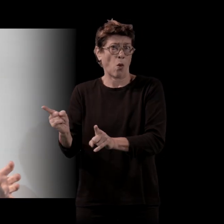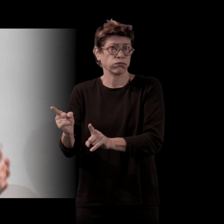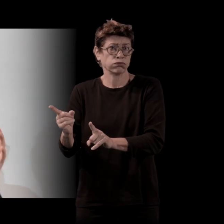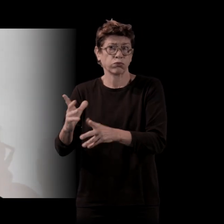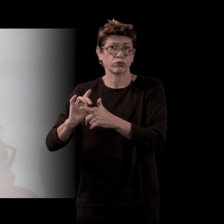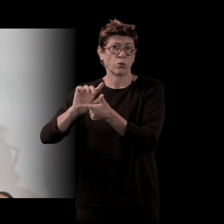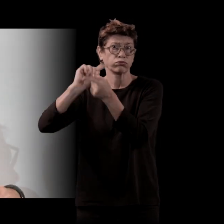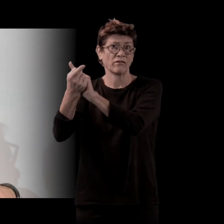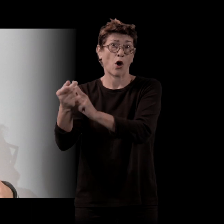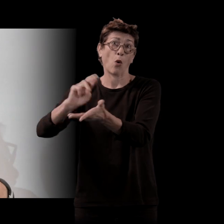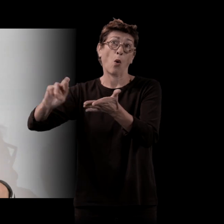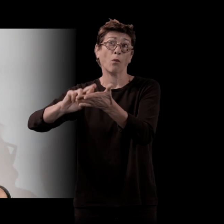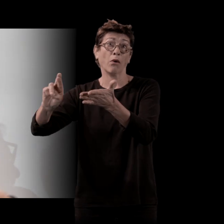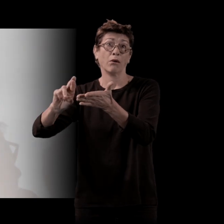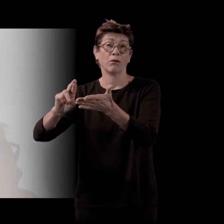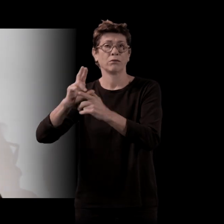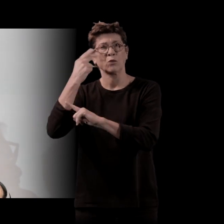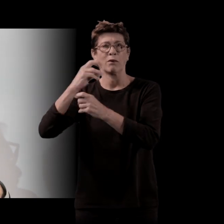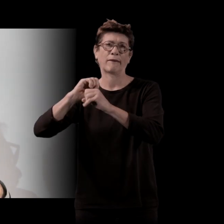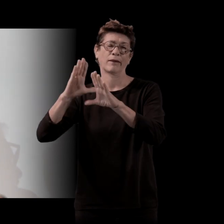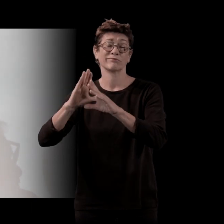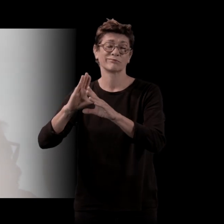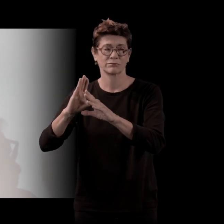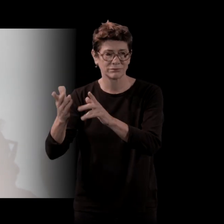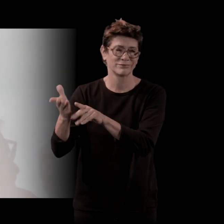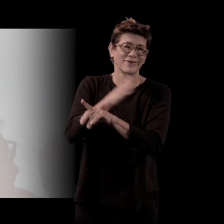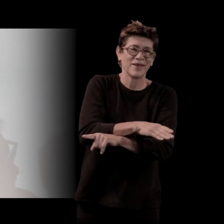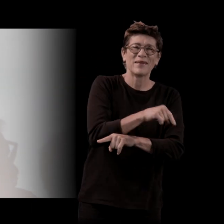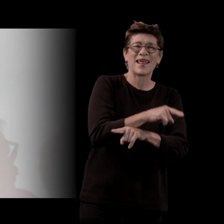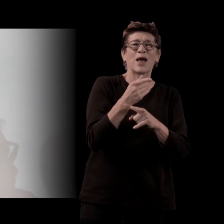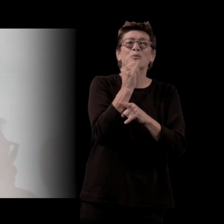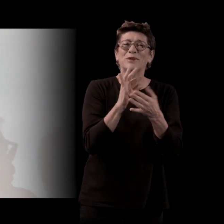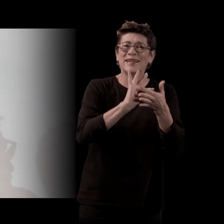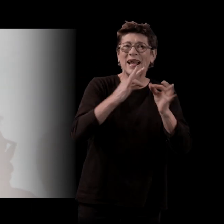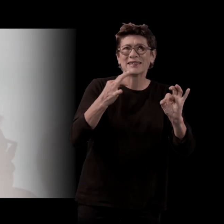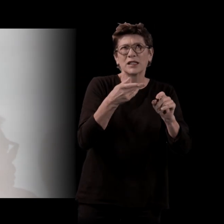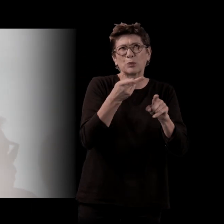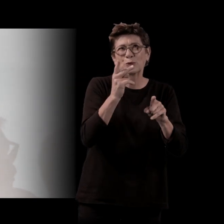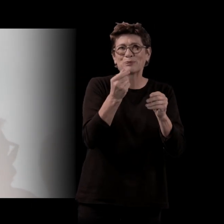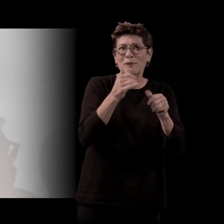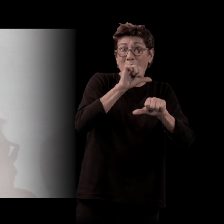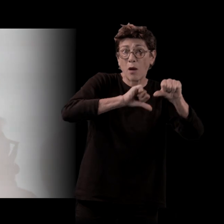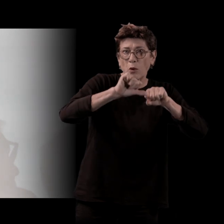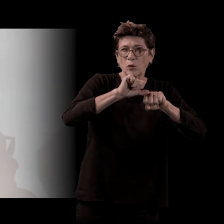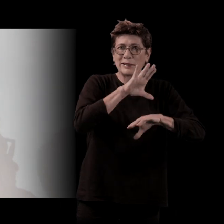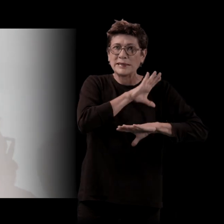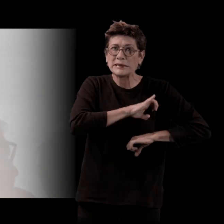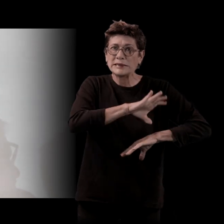Autant la nouvelle, c'est vraiment un lieu d'expérimentation, un laboratoire, un endroit où, à moindre frais, on fait ses armes, quoi.